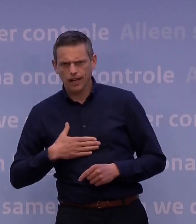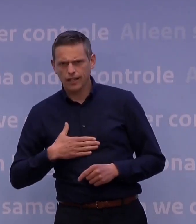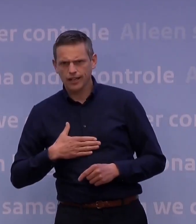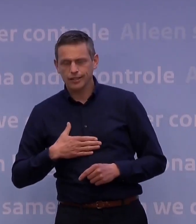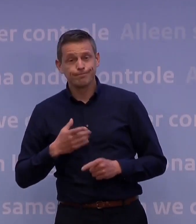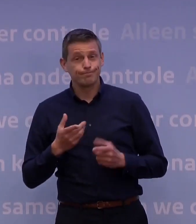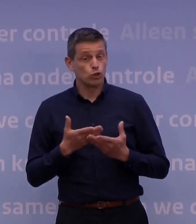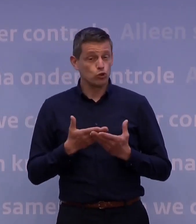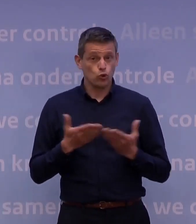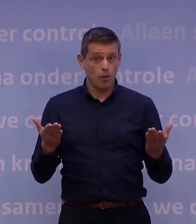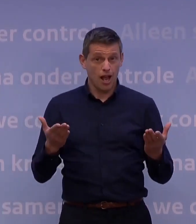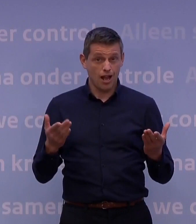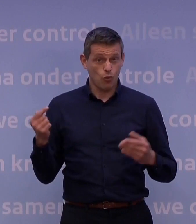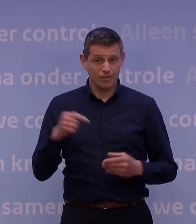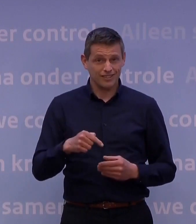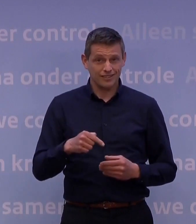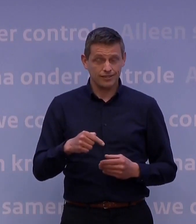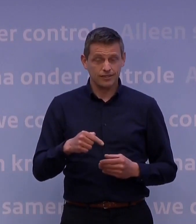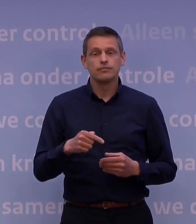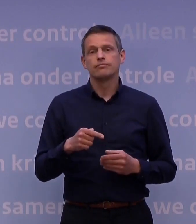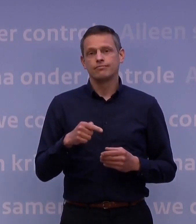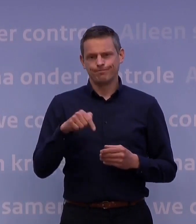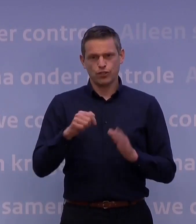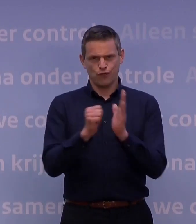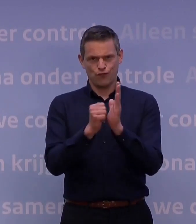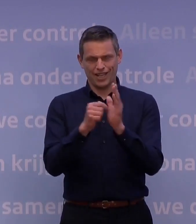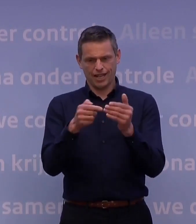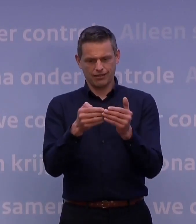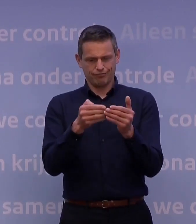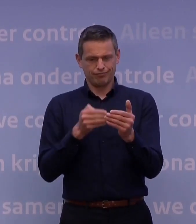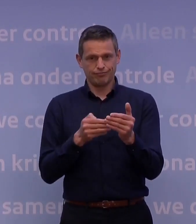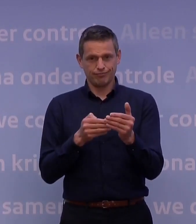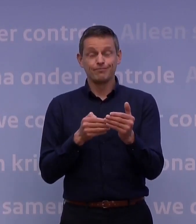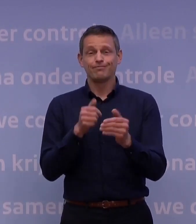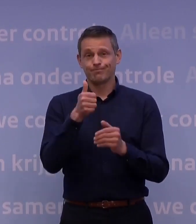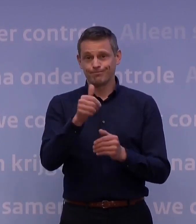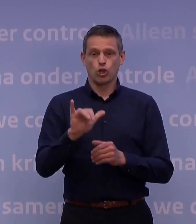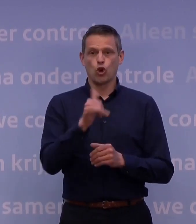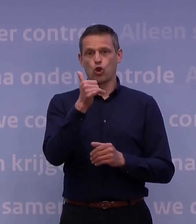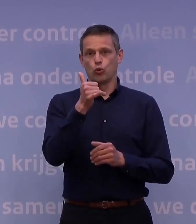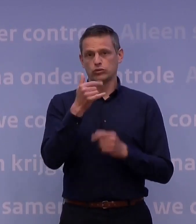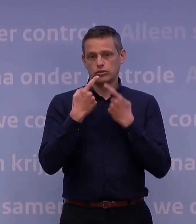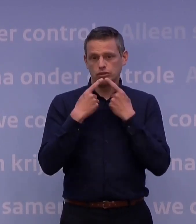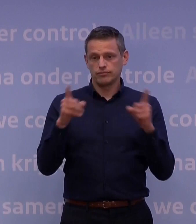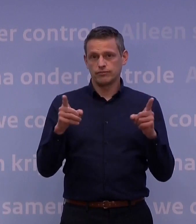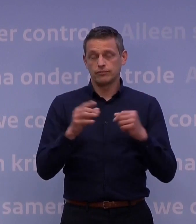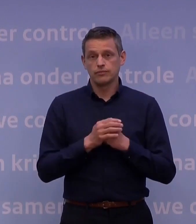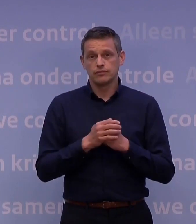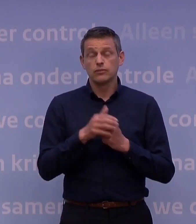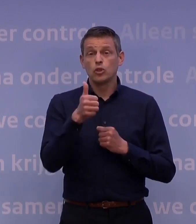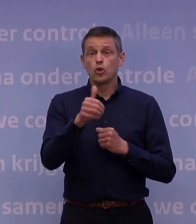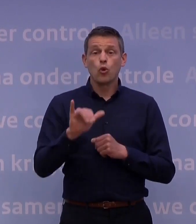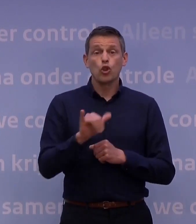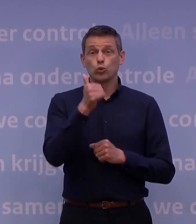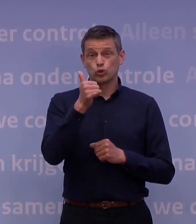we natuurlijk niet zomaar. Maar we hebben zo vlak voor het weekend dan ook goed nieuws te melden. Goed nieuws na